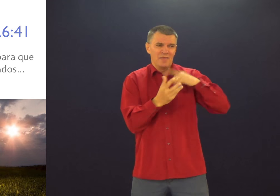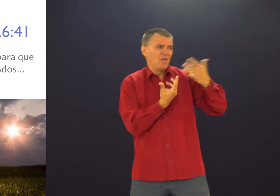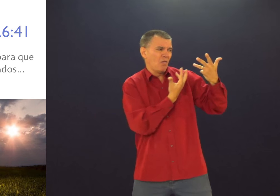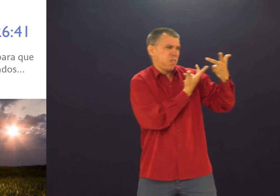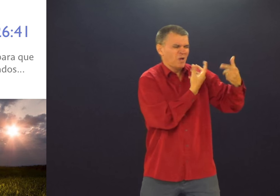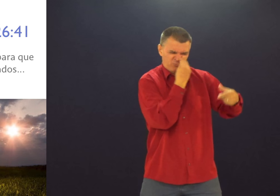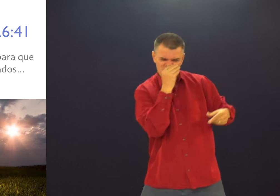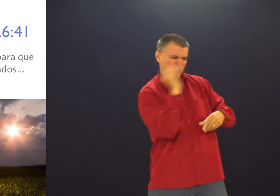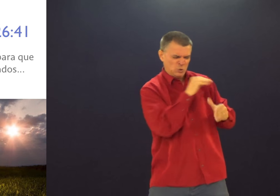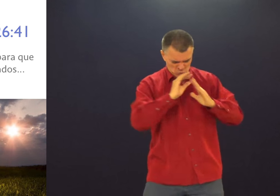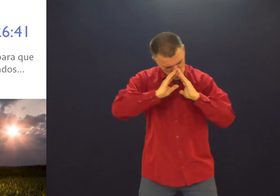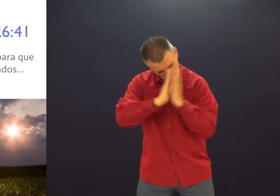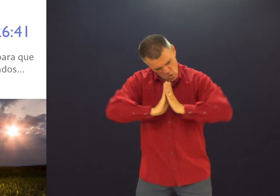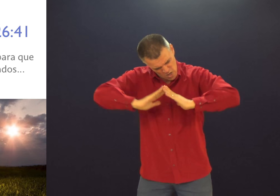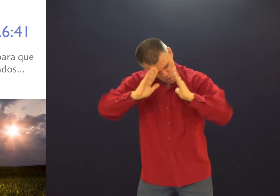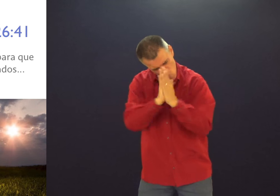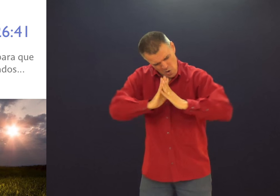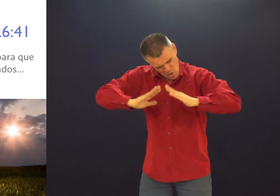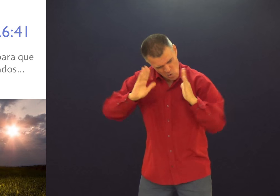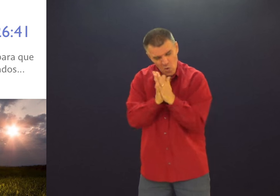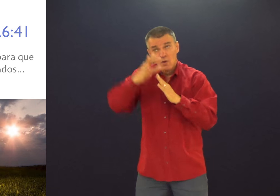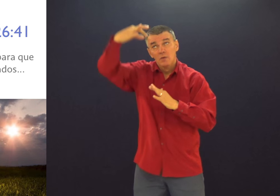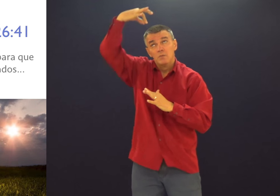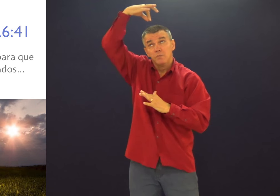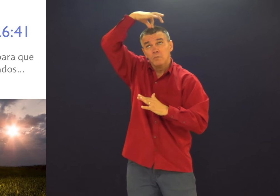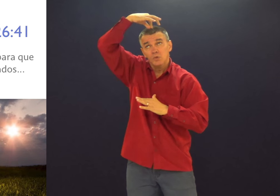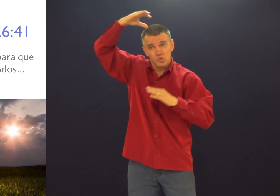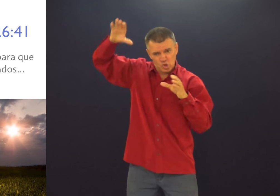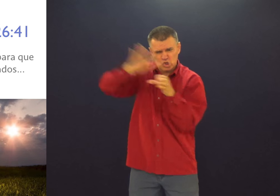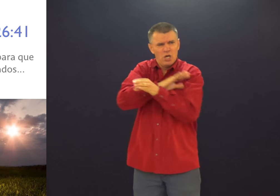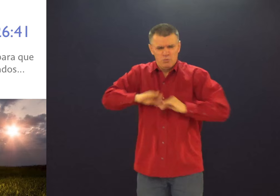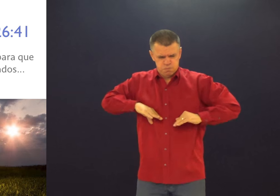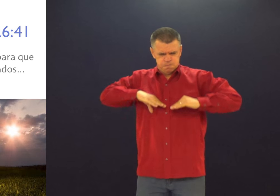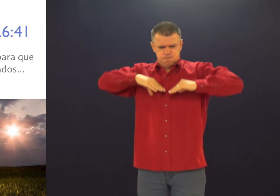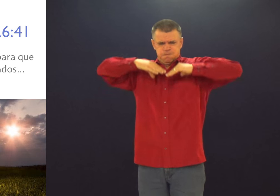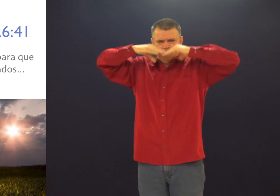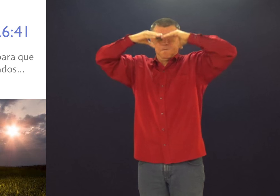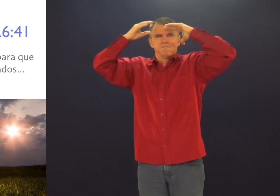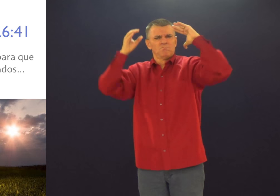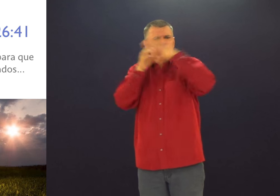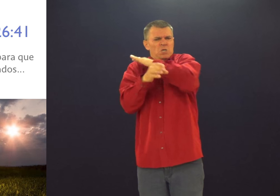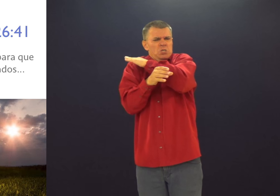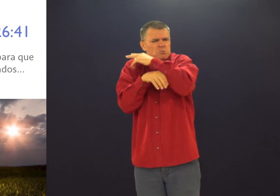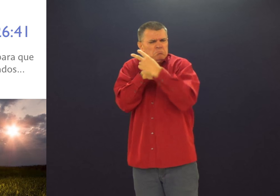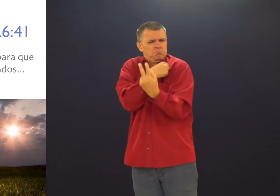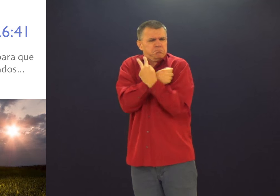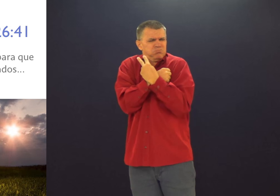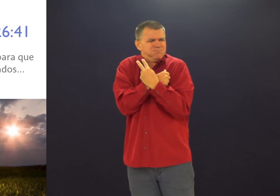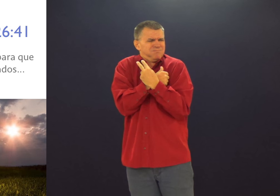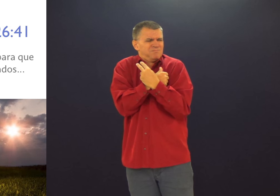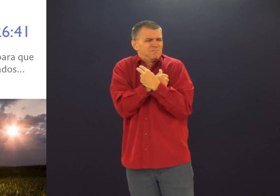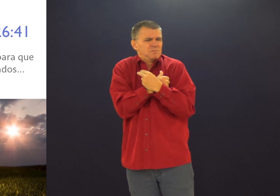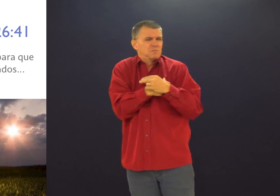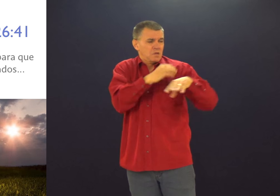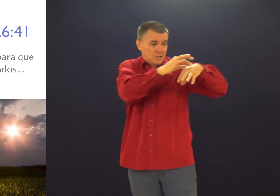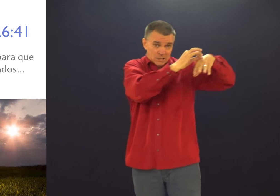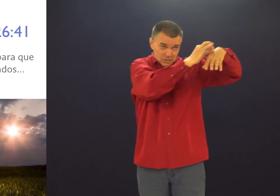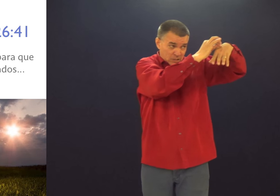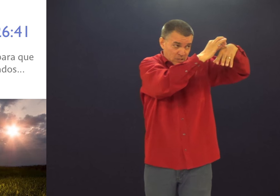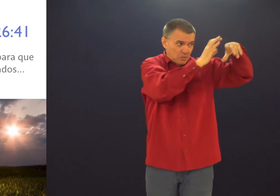Se eu orar, as transações não vão deixar de acontecer. Elas vão acontecer. Mas, eu treinei Deus comigo. E eu vou saber